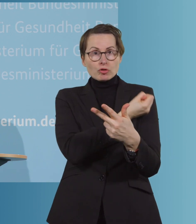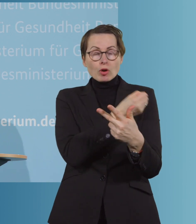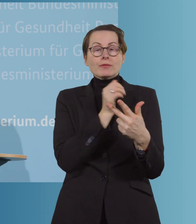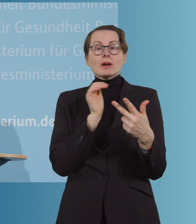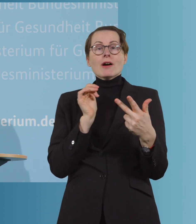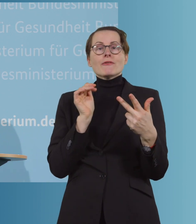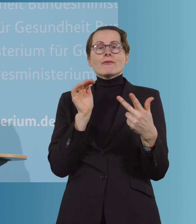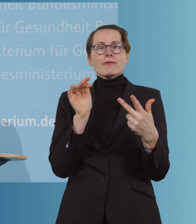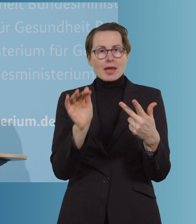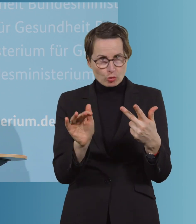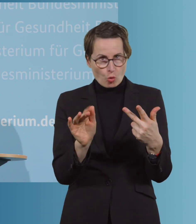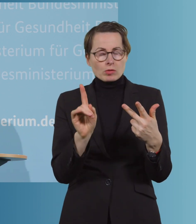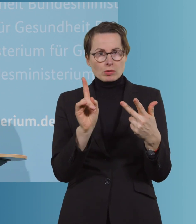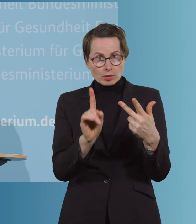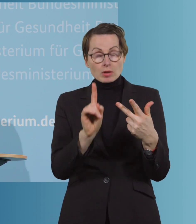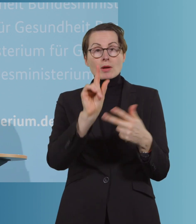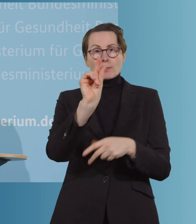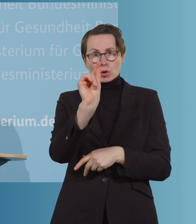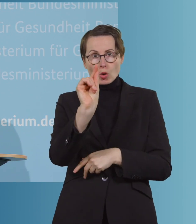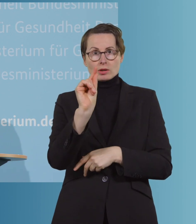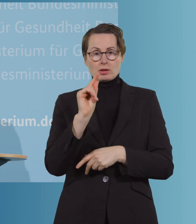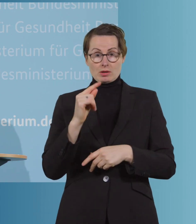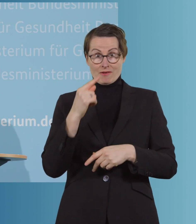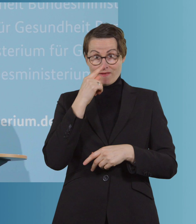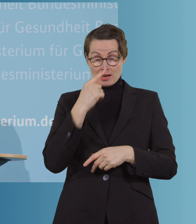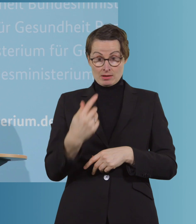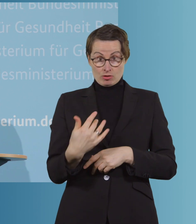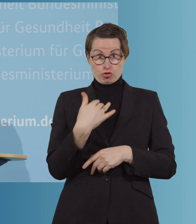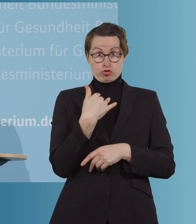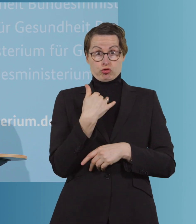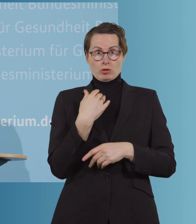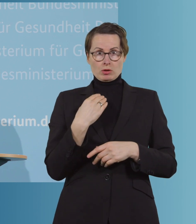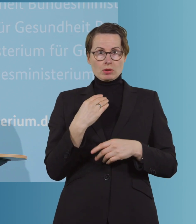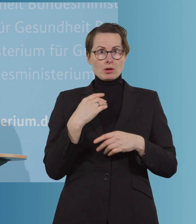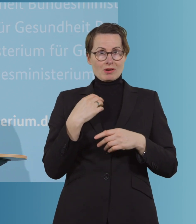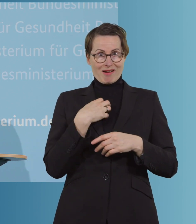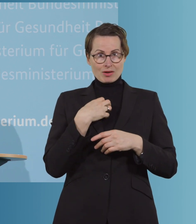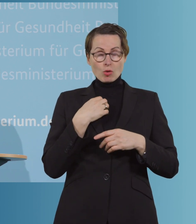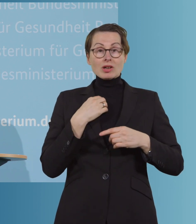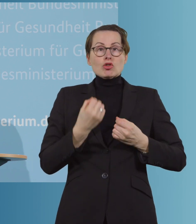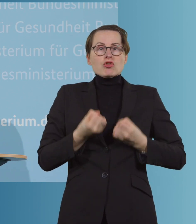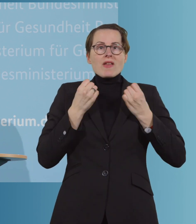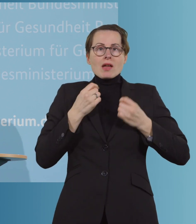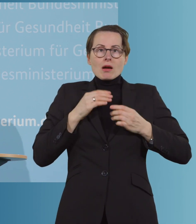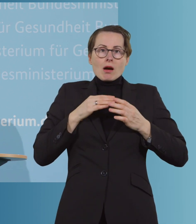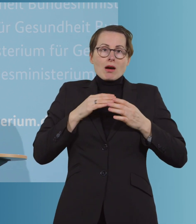Sinne, dass sie die Covid-19-Erkrankungen in ihrem schweren Verlauf vermeiden. Also auch die Erkenntnisse zu der